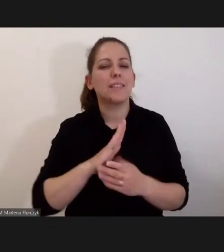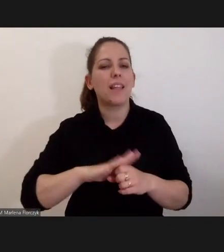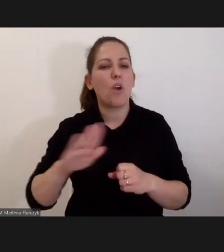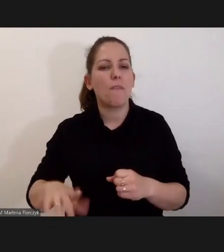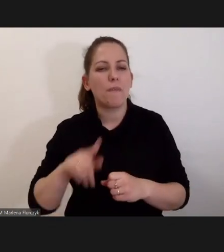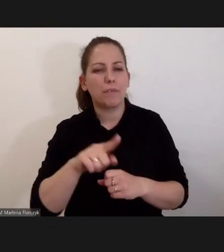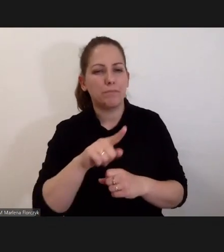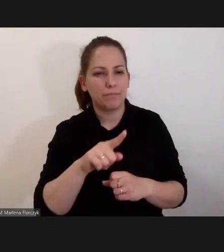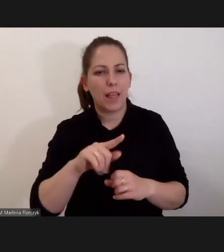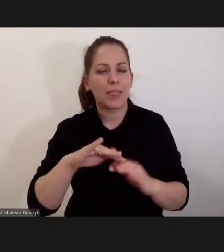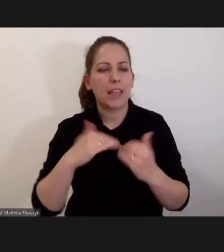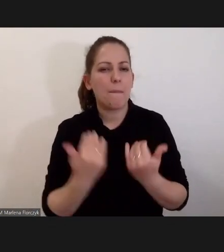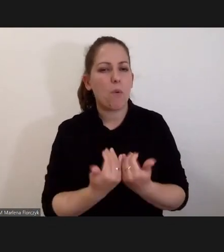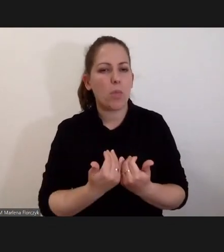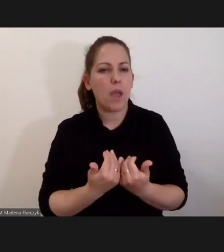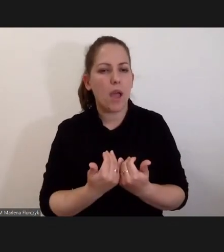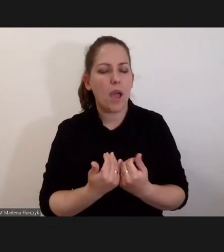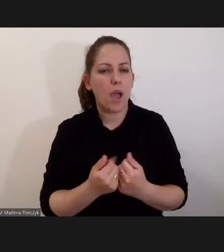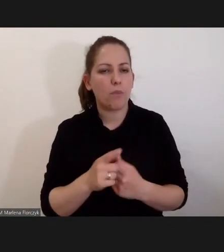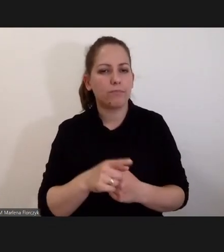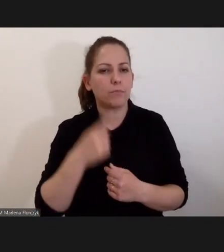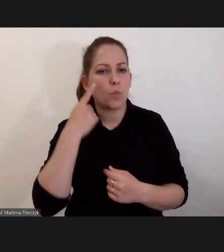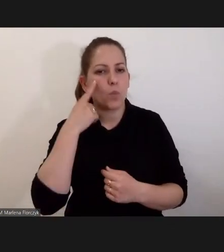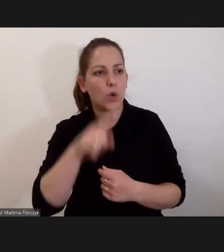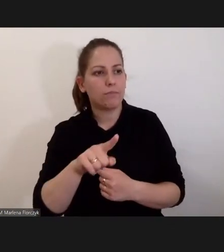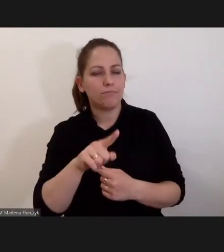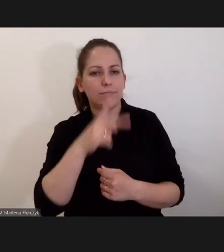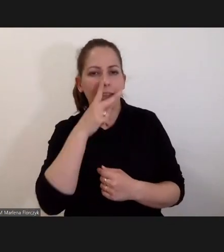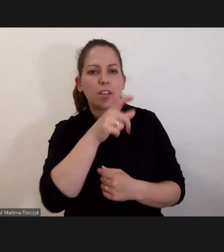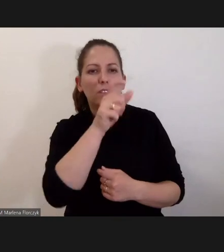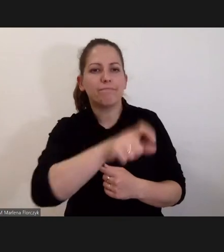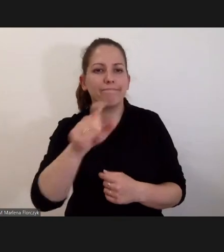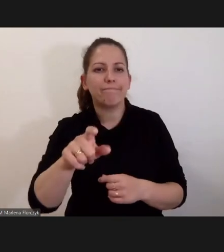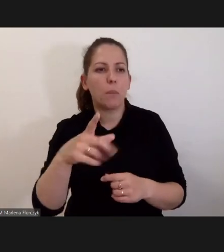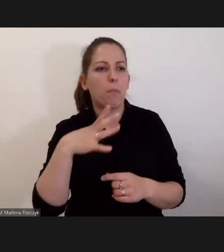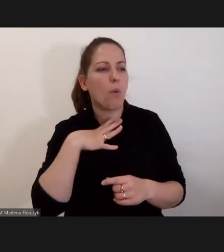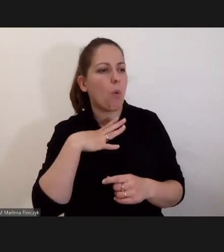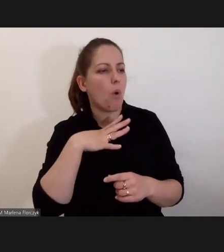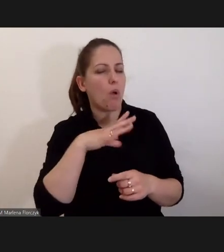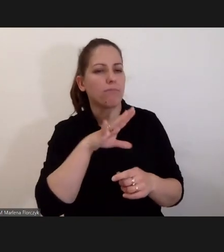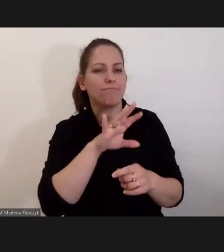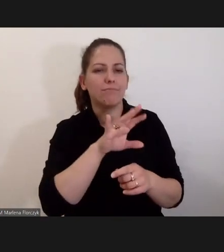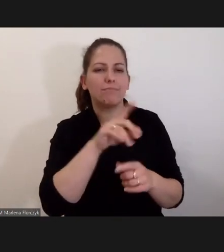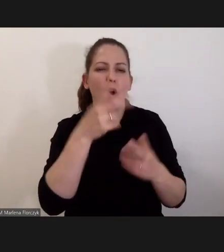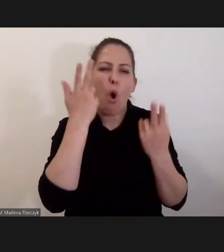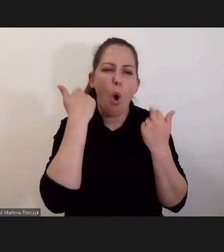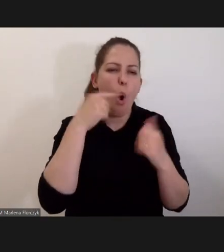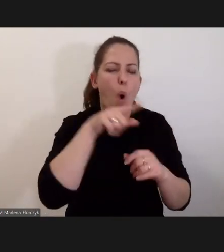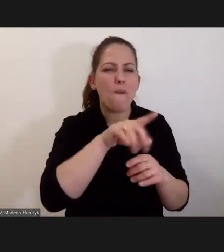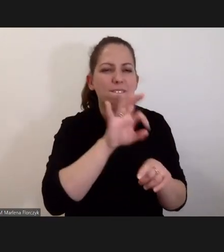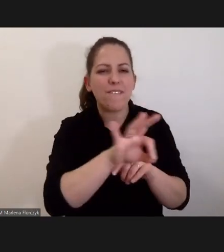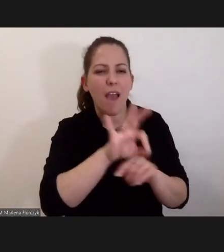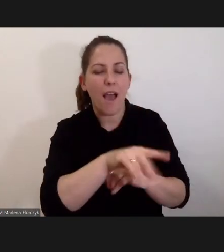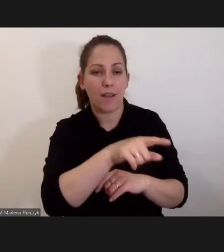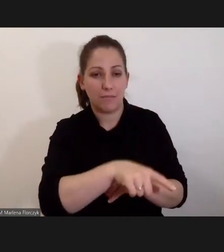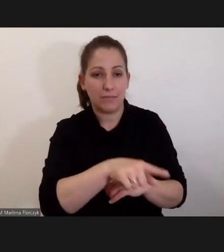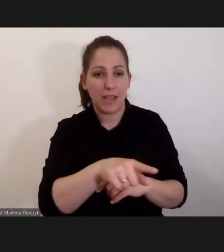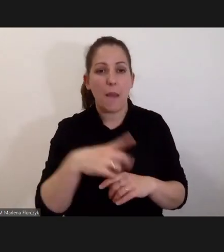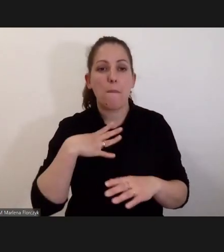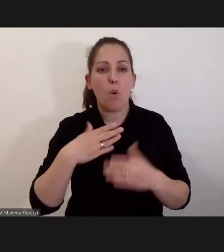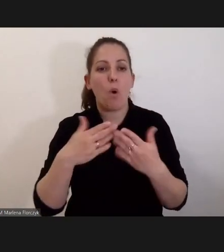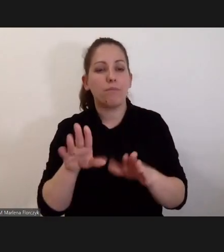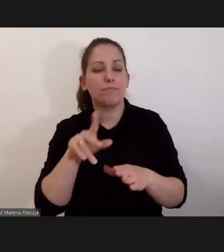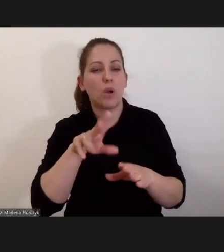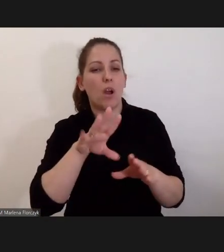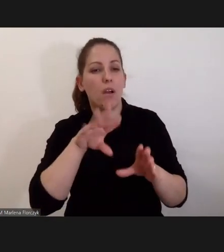Trybunałem, którym dostrzeżono ofiary. I to dostrzeżono w dwóch różnych wymiarach. Po pierwsze otworzono postępowanie do